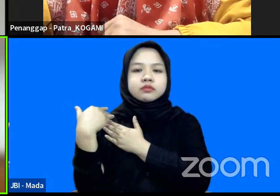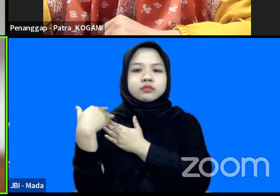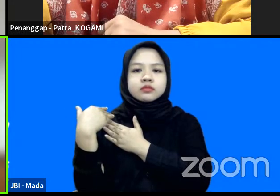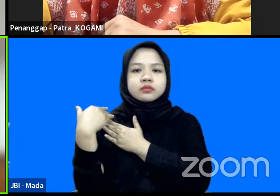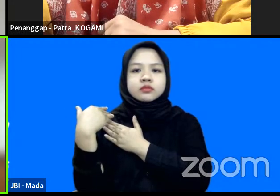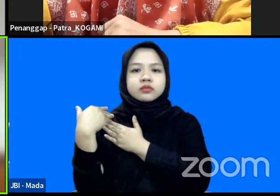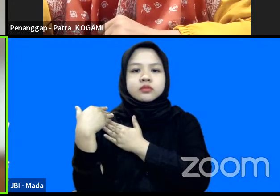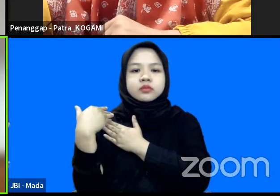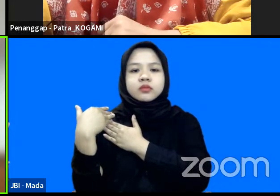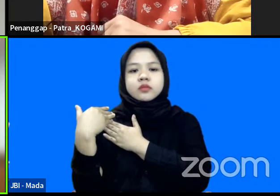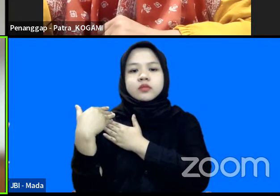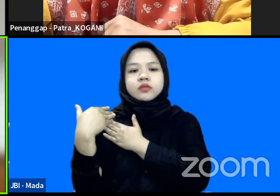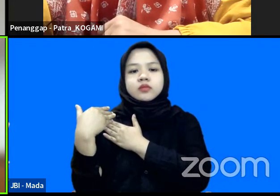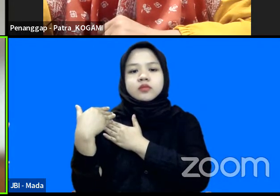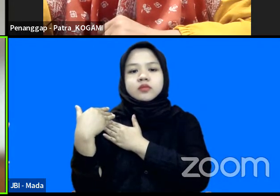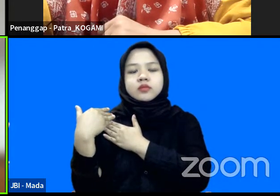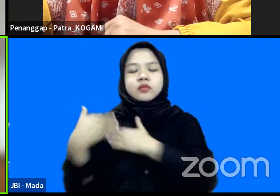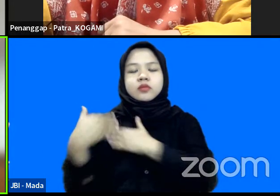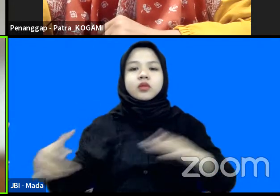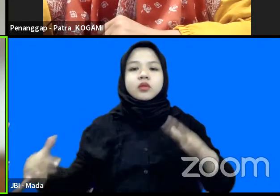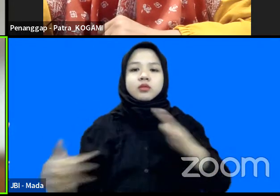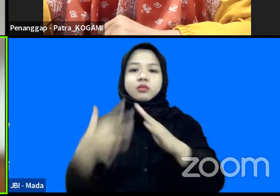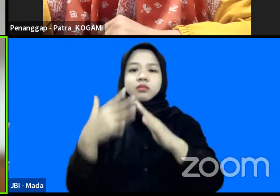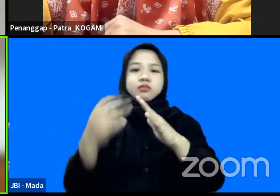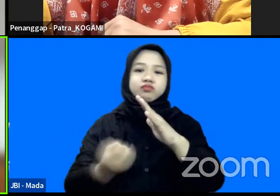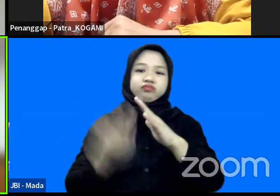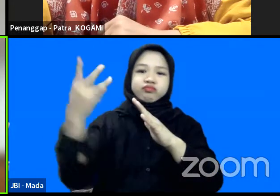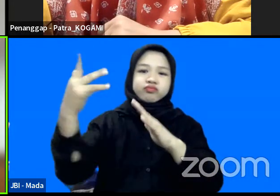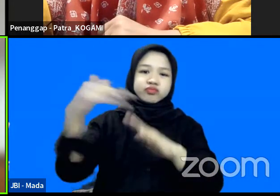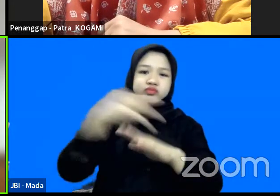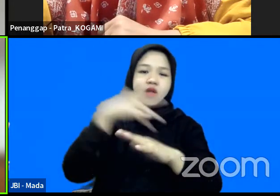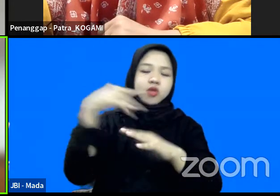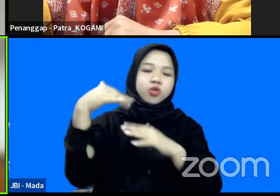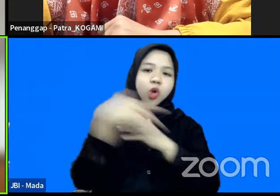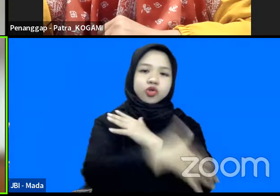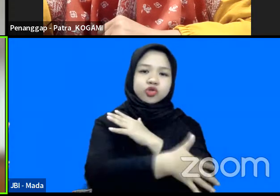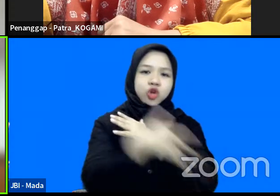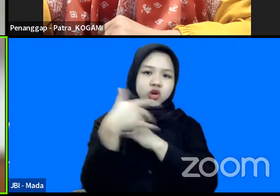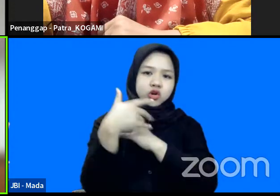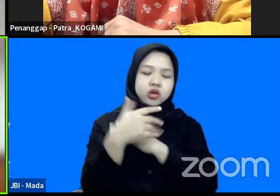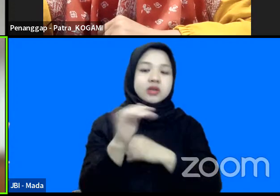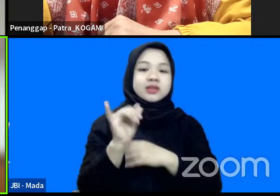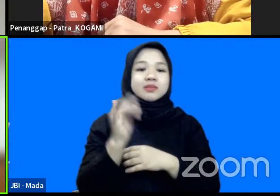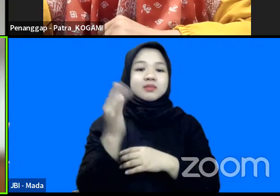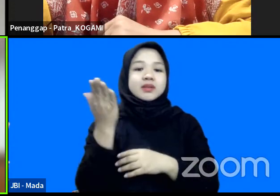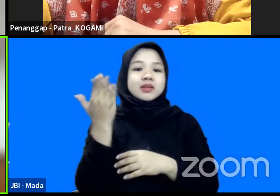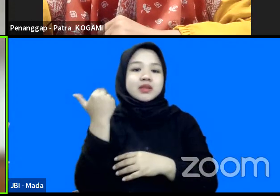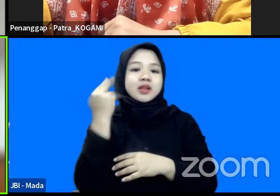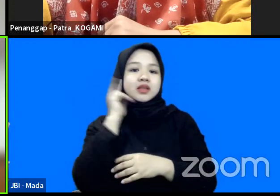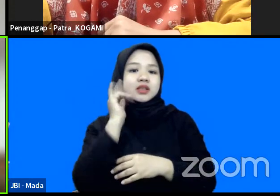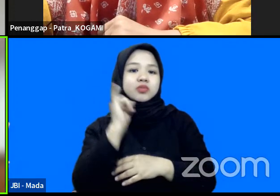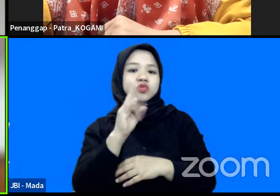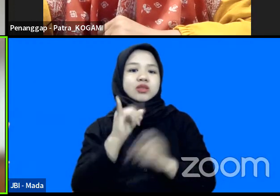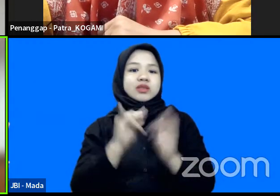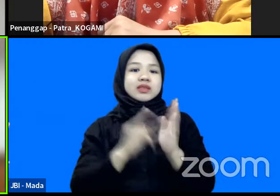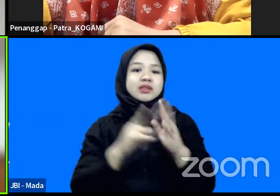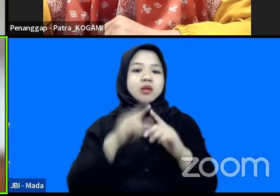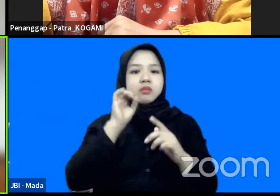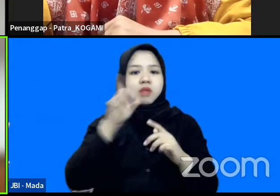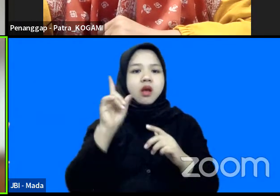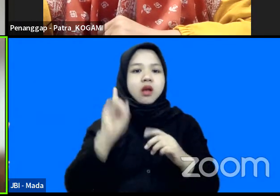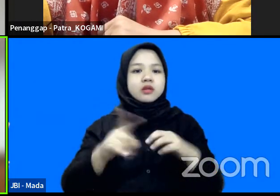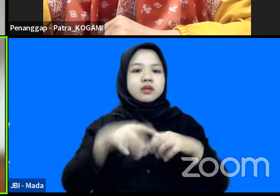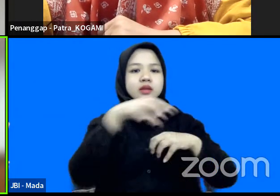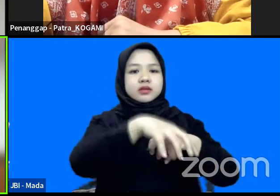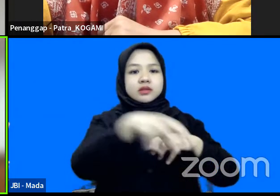vulkanologi atau longsoran dan seperti Ibu Irina sampaikan di titik-titik itu ada tights gate